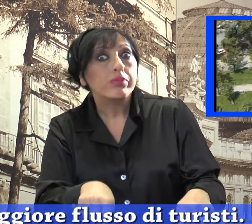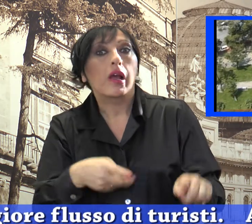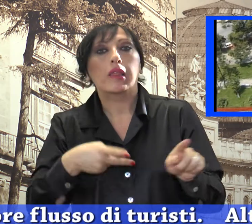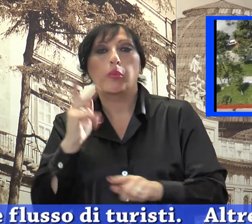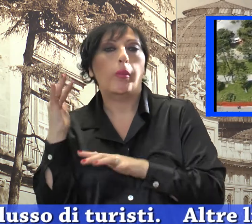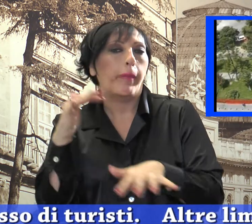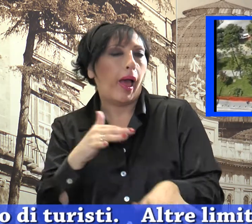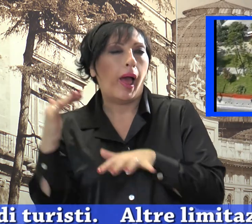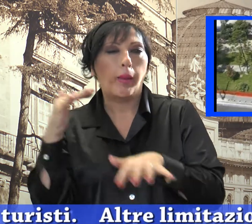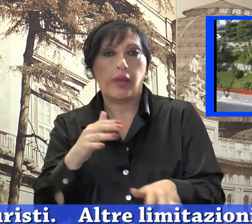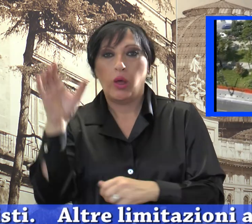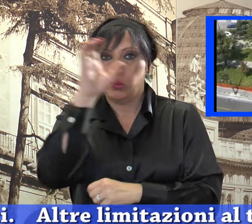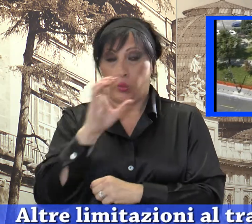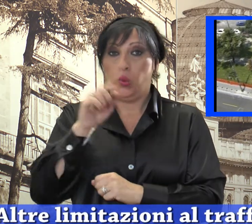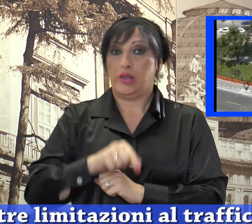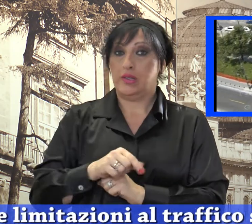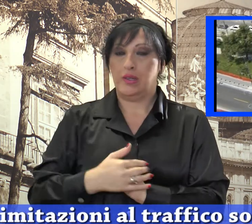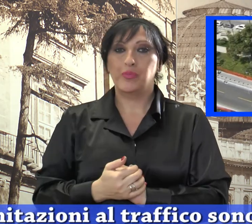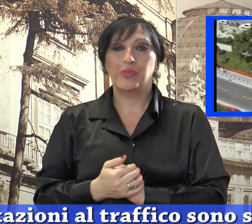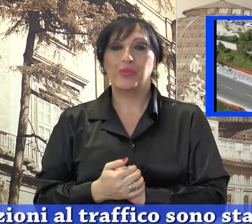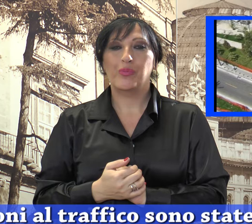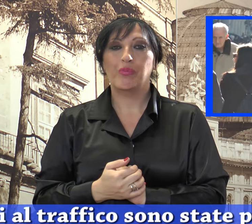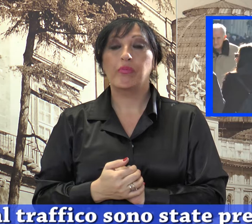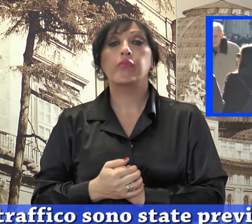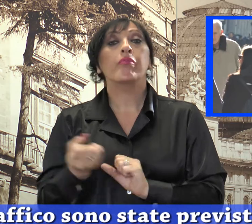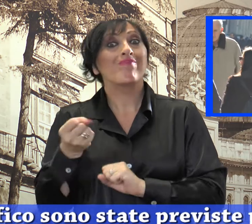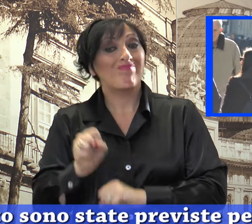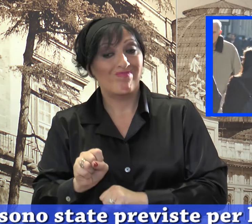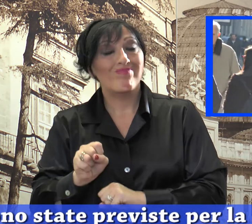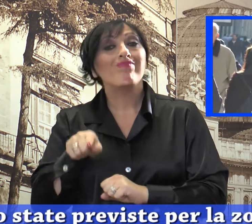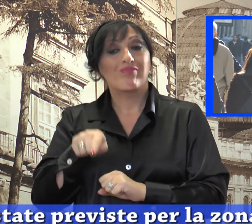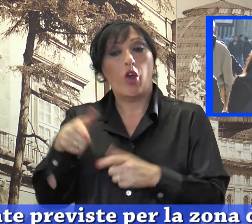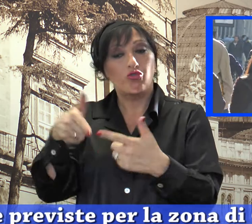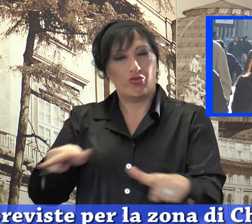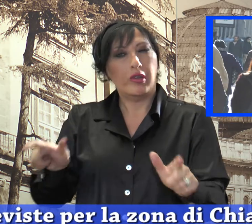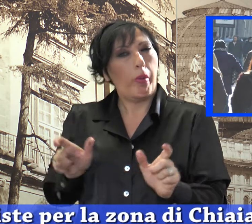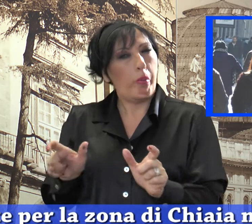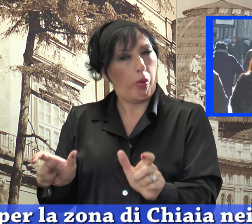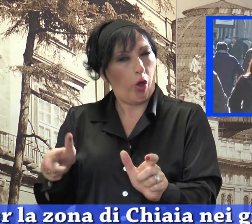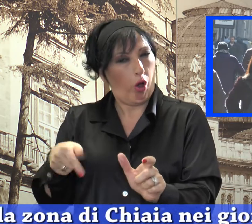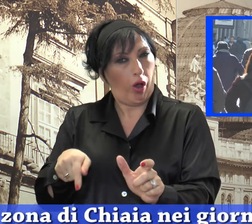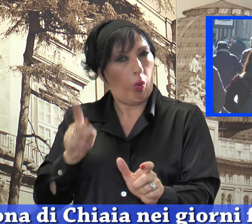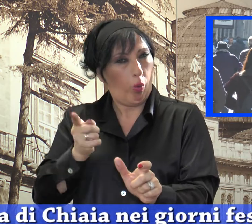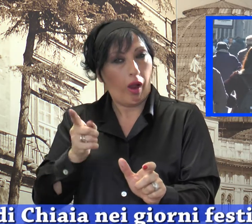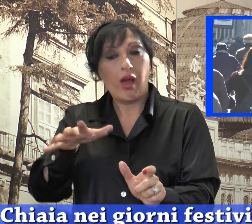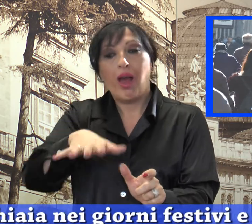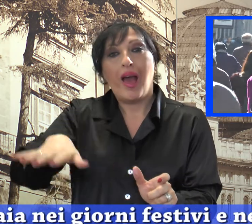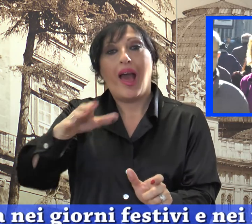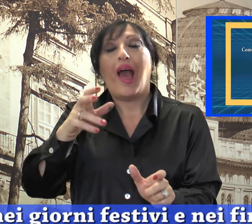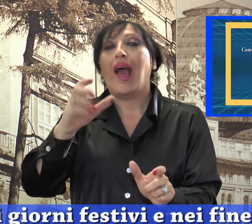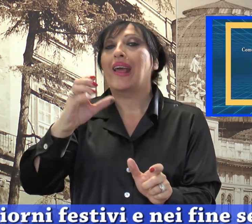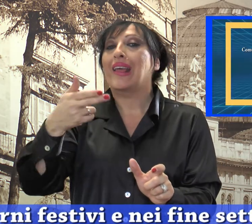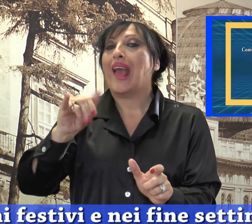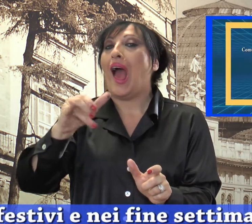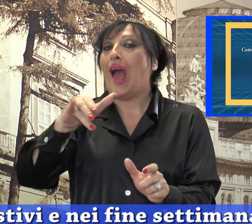flusso di turisti. Altre limitazioni al traffico sono state previste per la zona di Chiaia nei